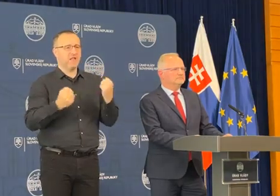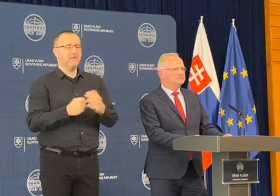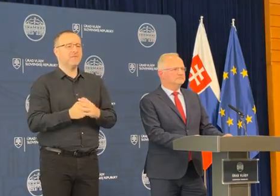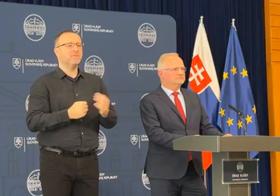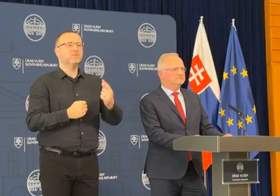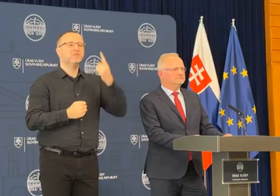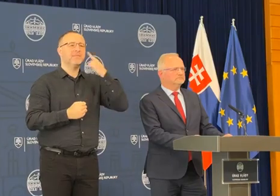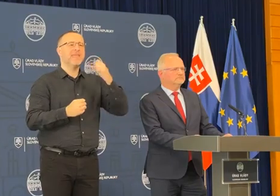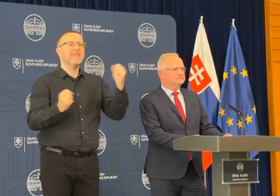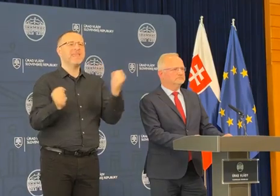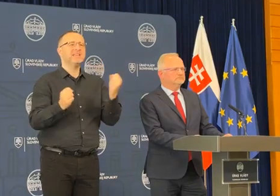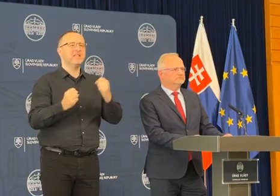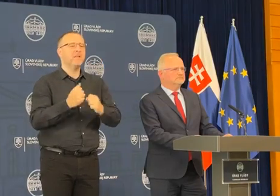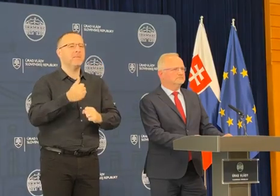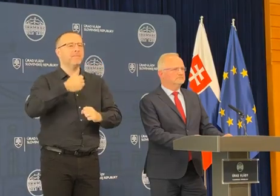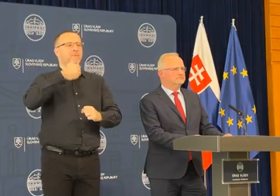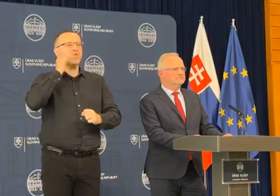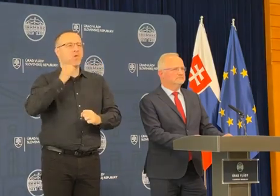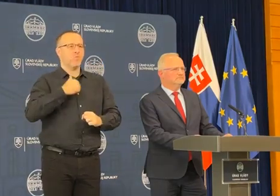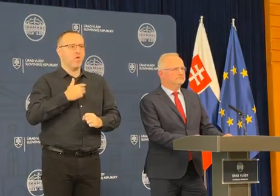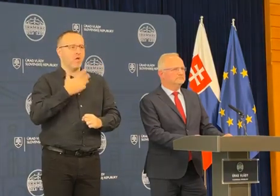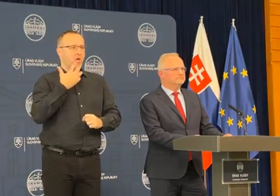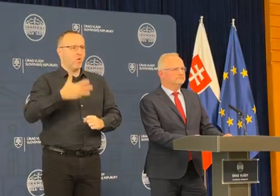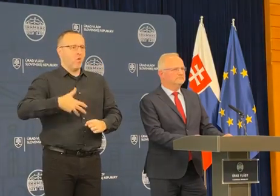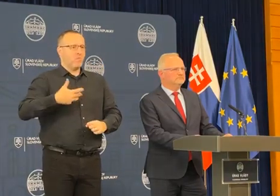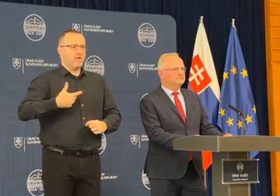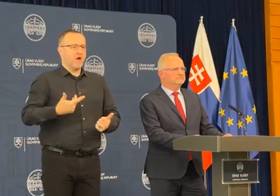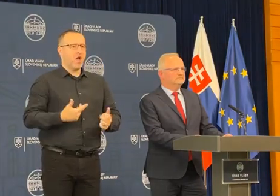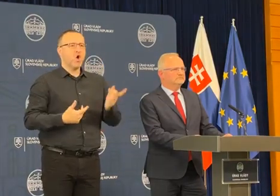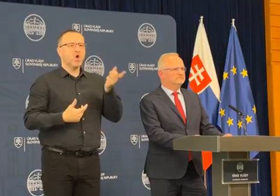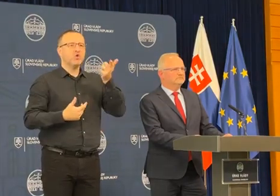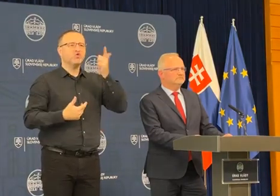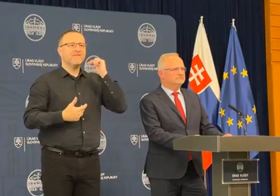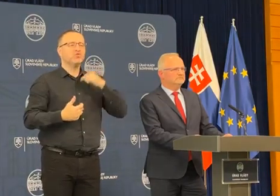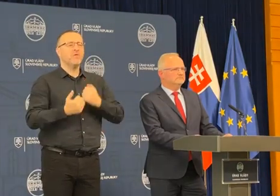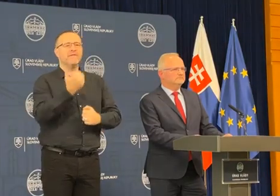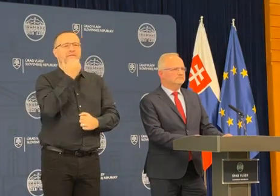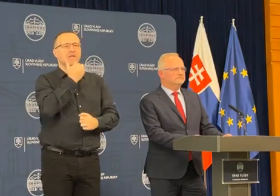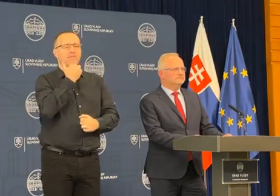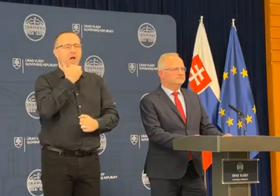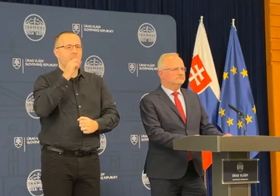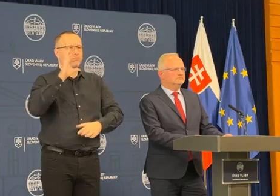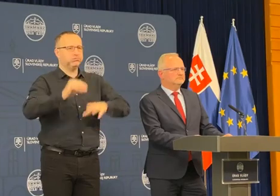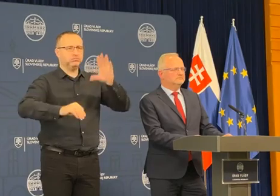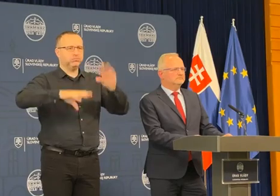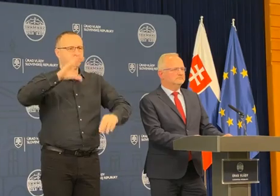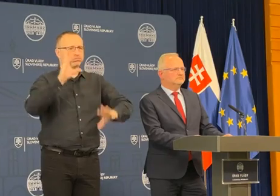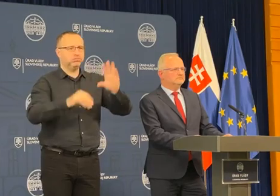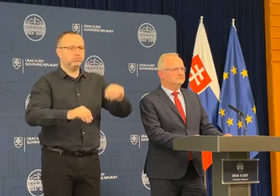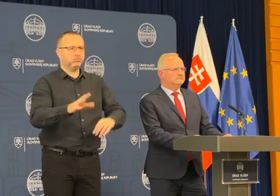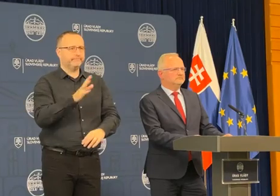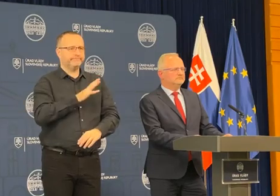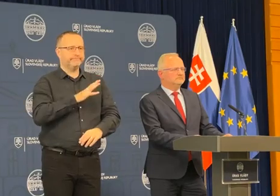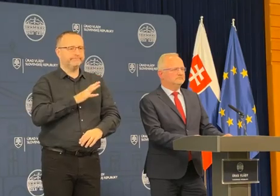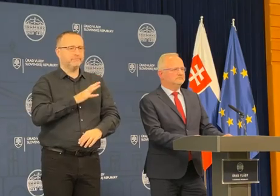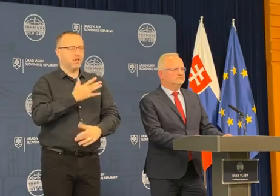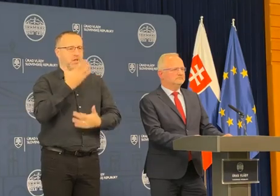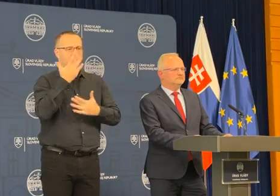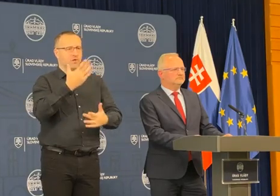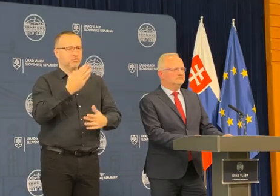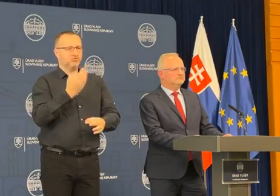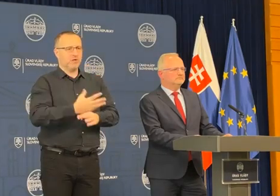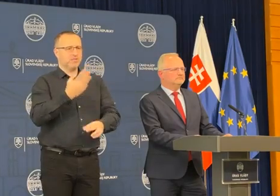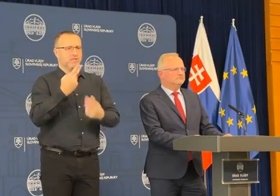minulého roku, áno, boli tu veľké obavy, že by to mohlo slovenské podniky veľmi výrazne postihnúť, ale to, že nič z toho sa